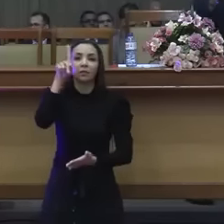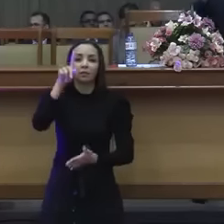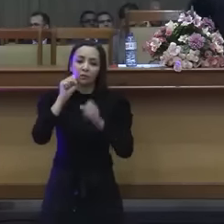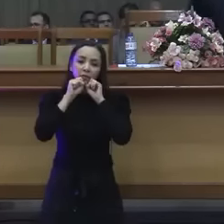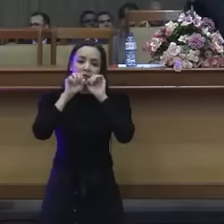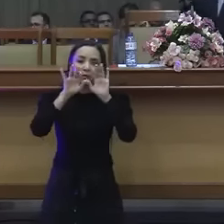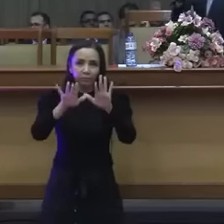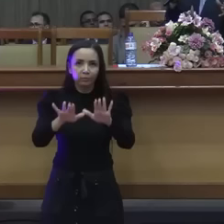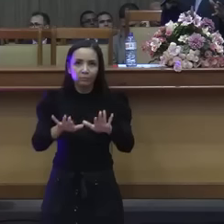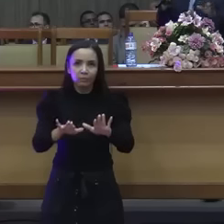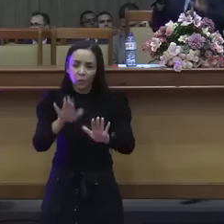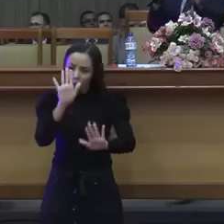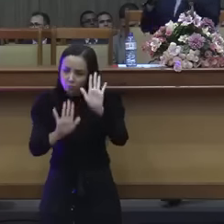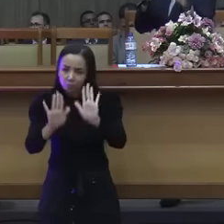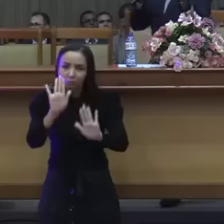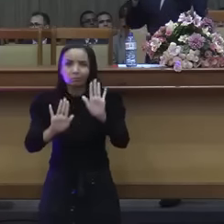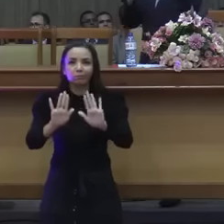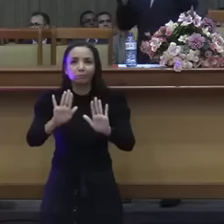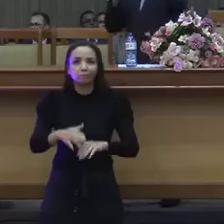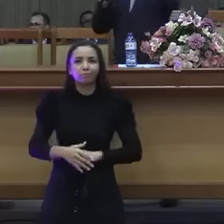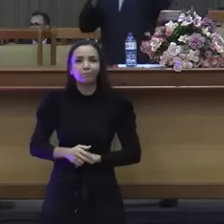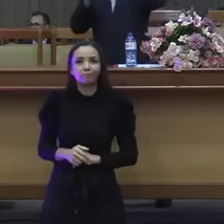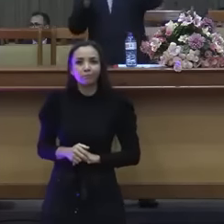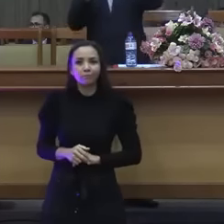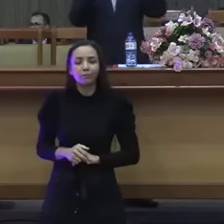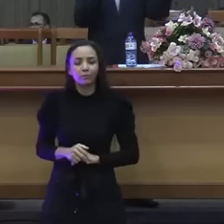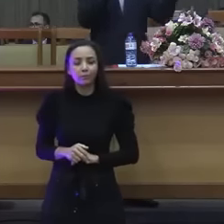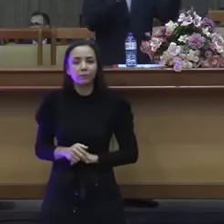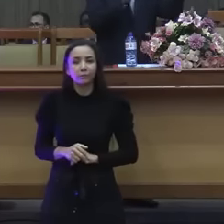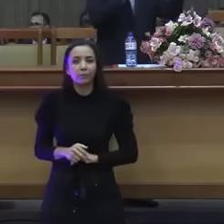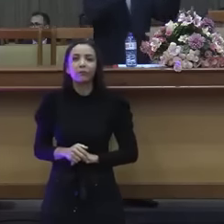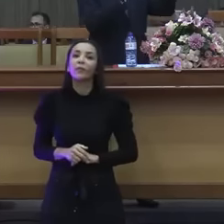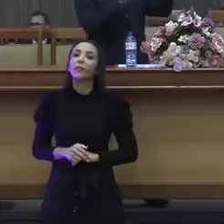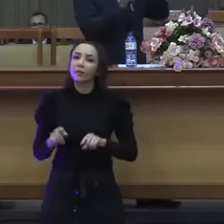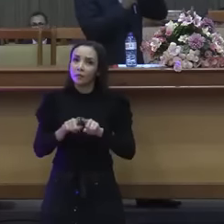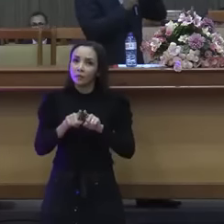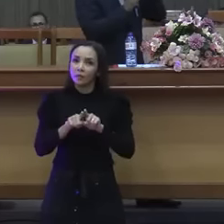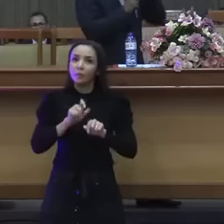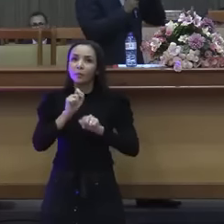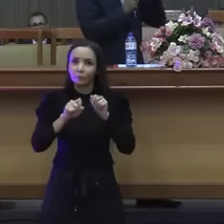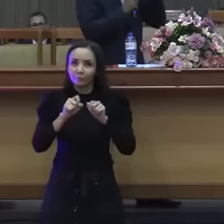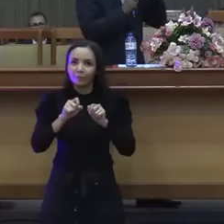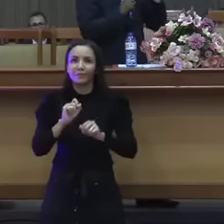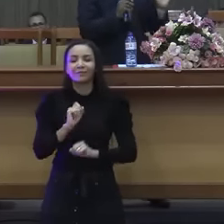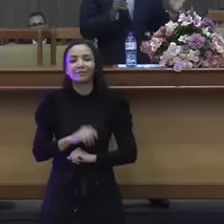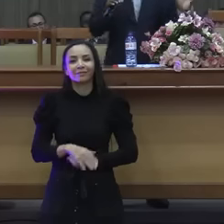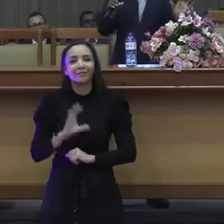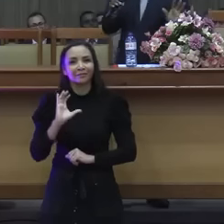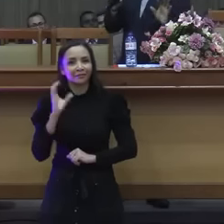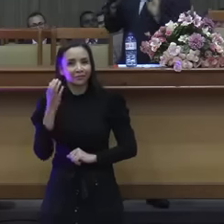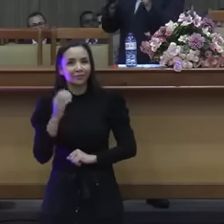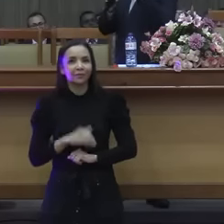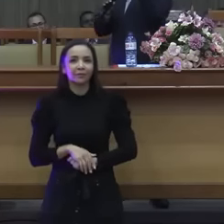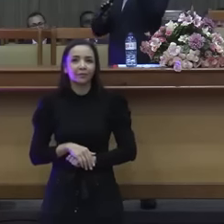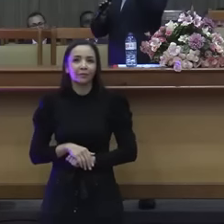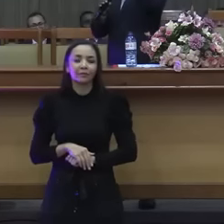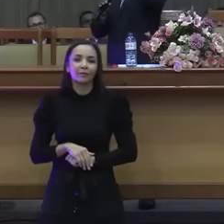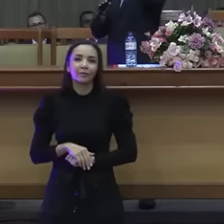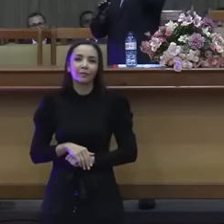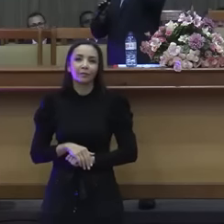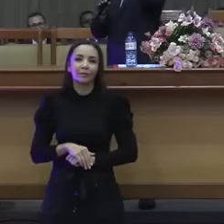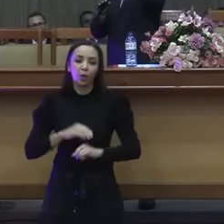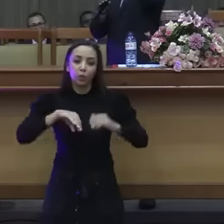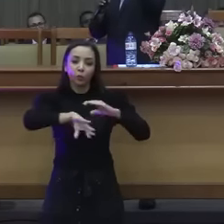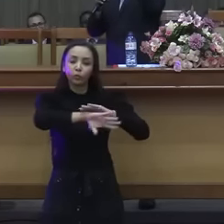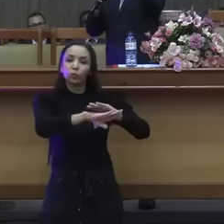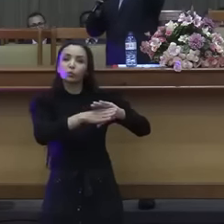Muito cuidado com essas coisas. Aí depois vem o costume. Diga comigo, o costume. Eu vou mostrar agora. Vocês já entenderam